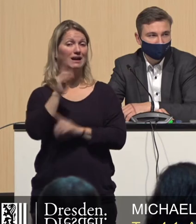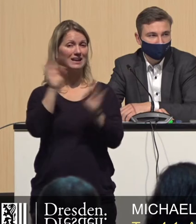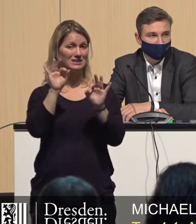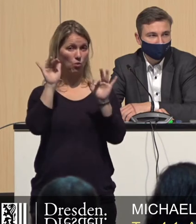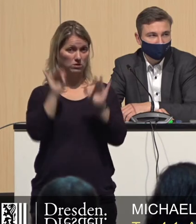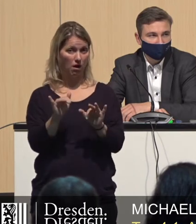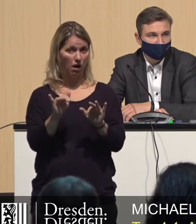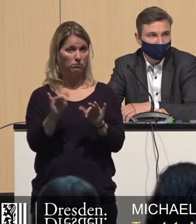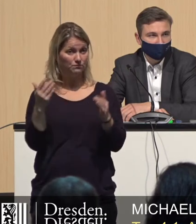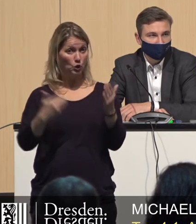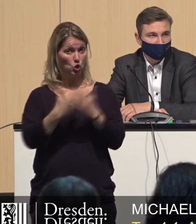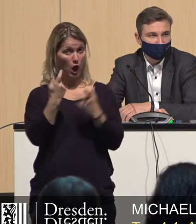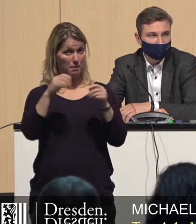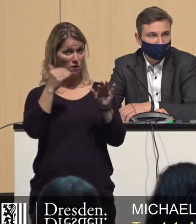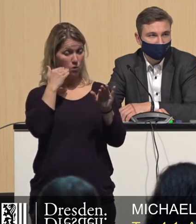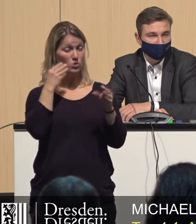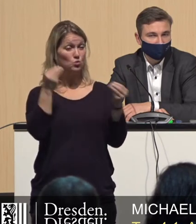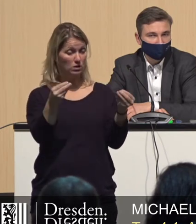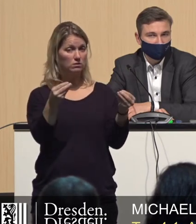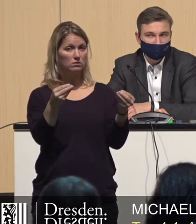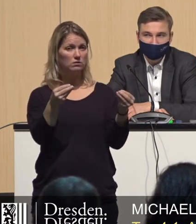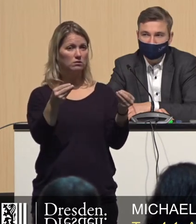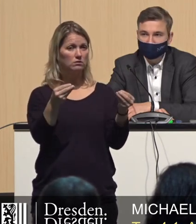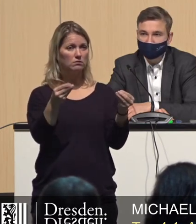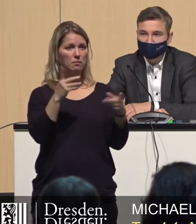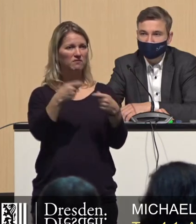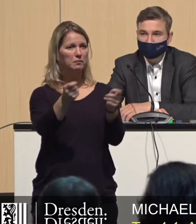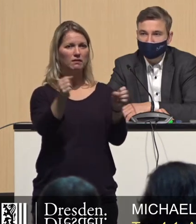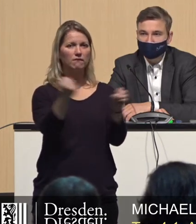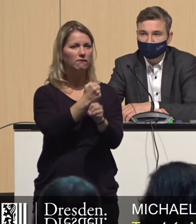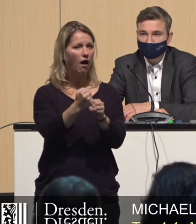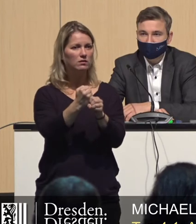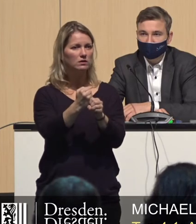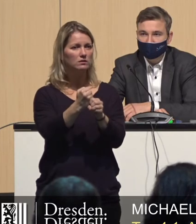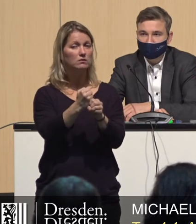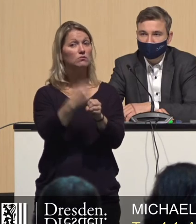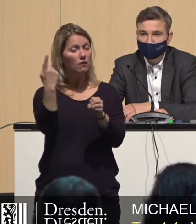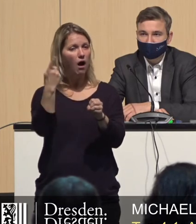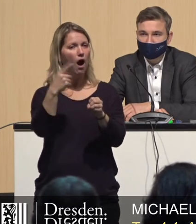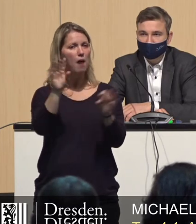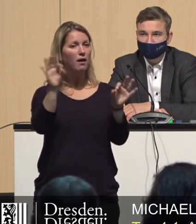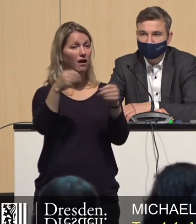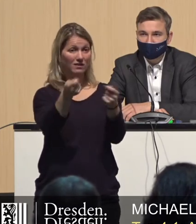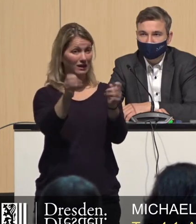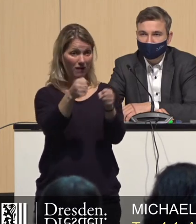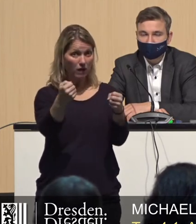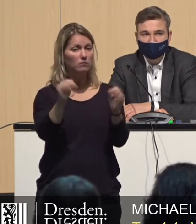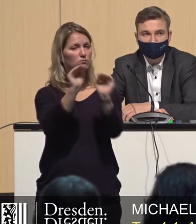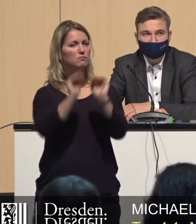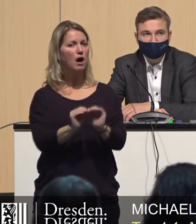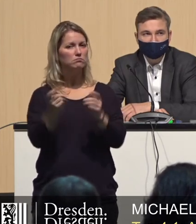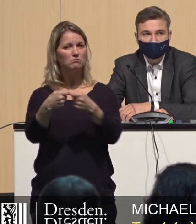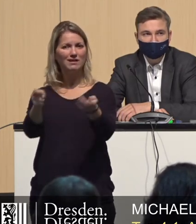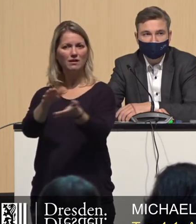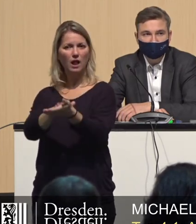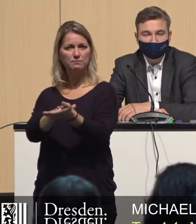nicht vermieten zu können, deutlich sinkt. Also es ist eigentlich eine Chance für Investoren. Warum es von einigen nicht gewollt wird, ist, er hat